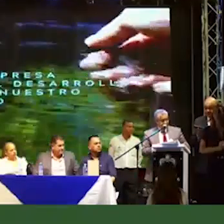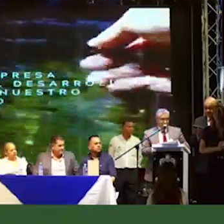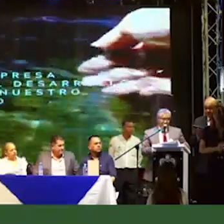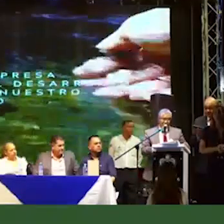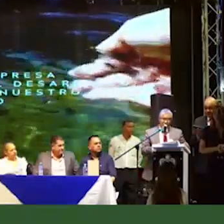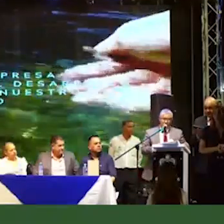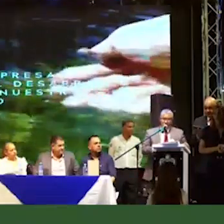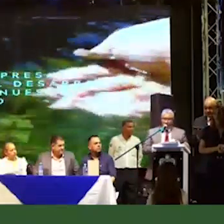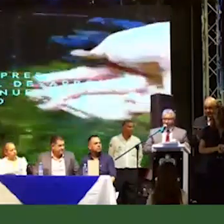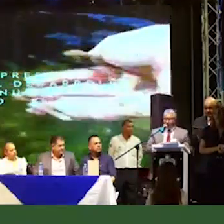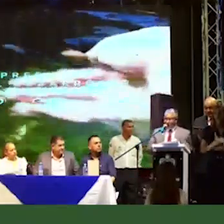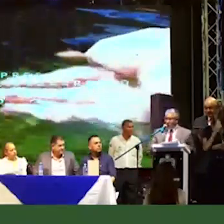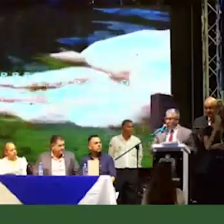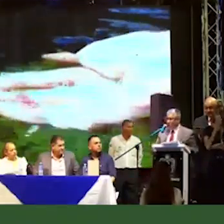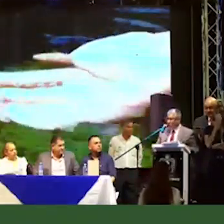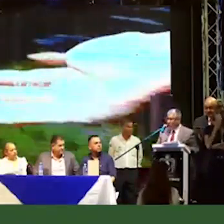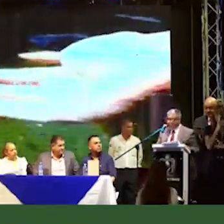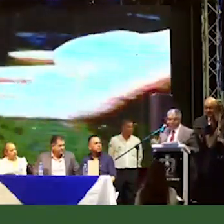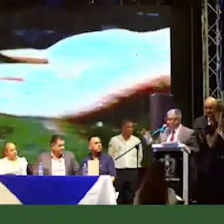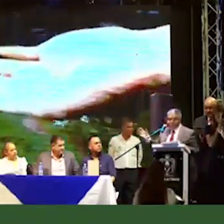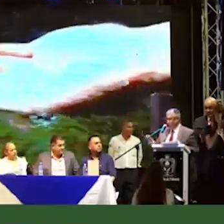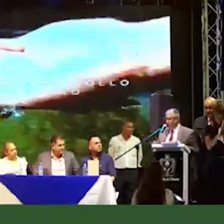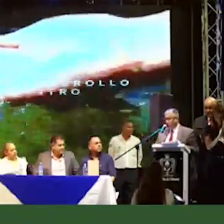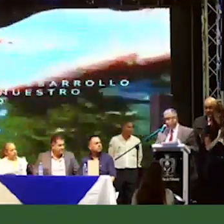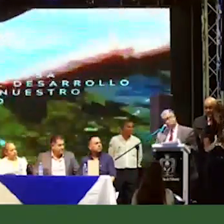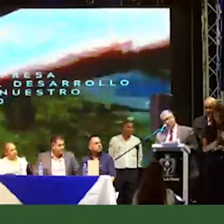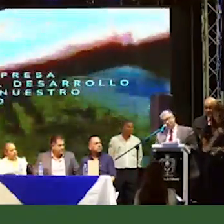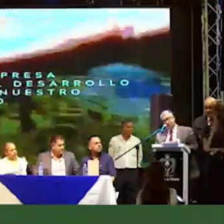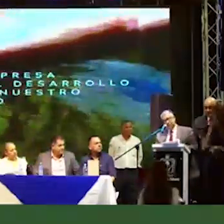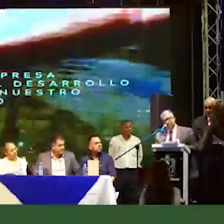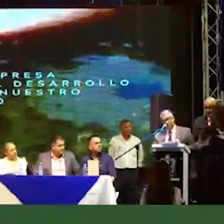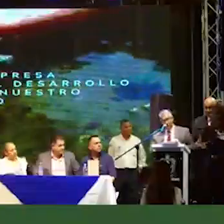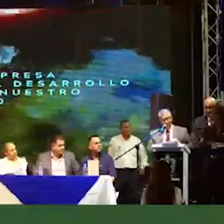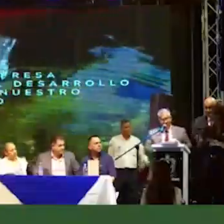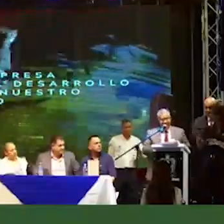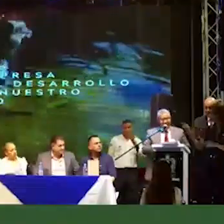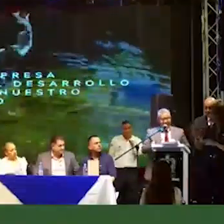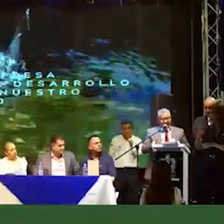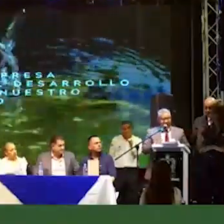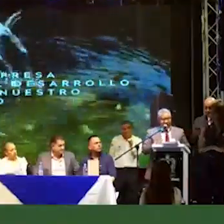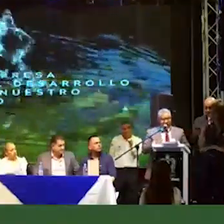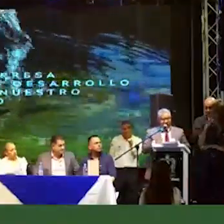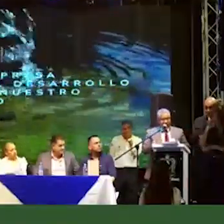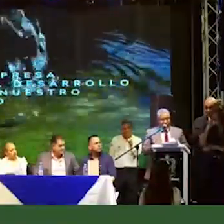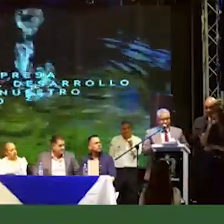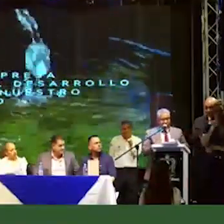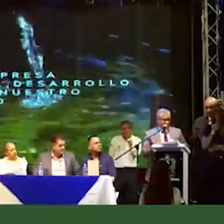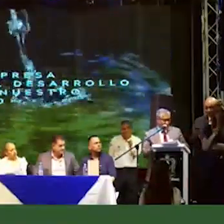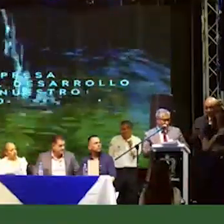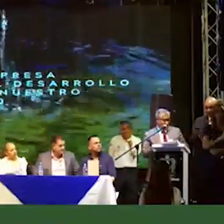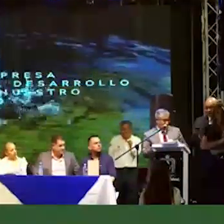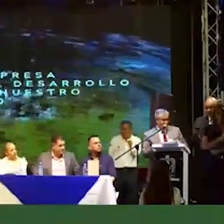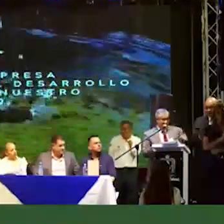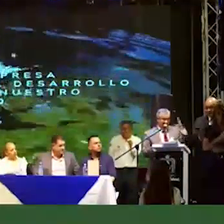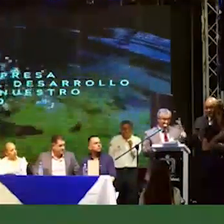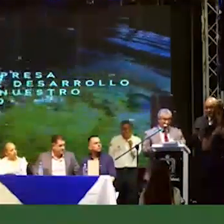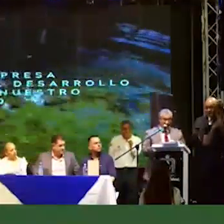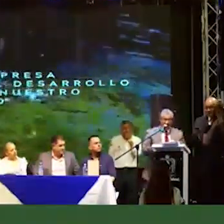le solicitamos de manera respetuosa a nuestro gerente Curvasqui Patiño hacer los estudios